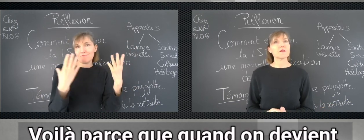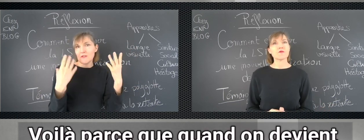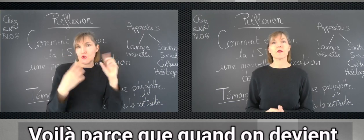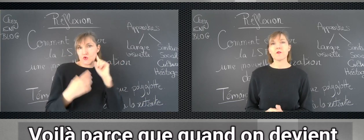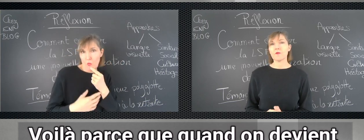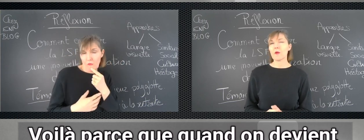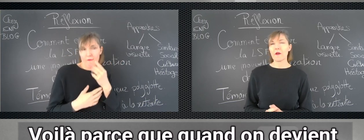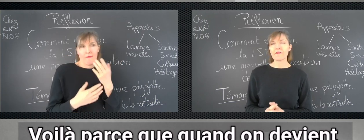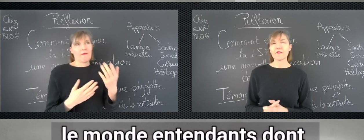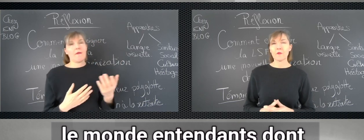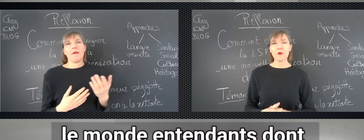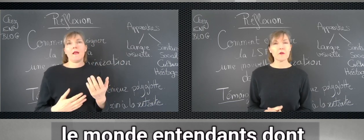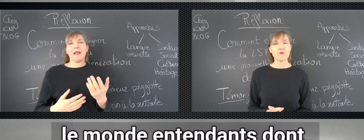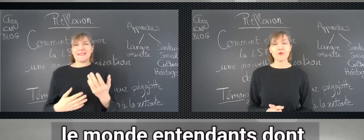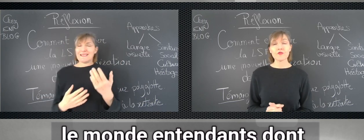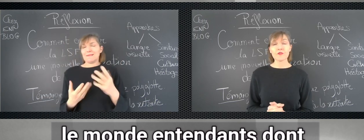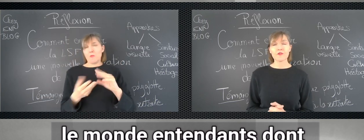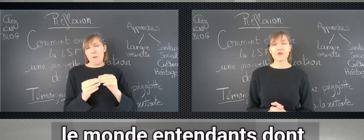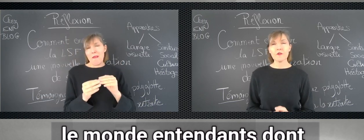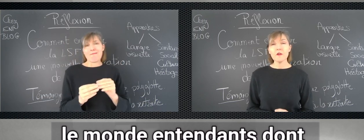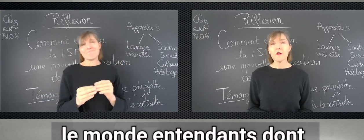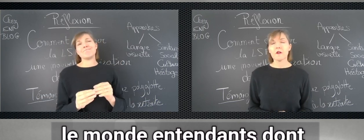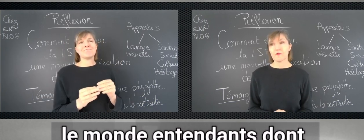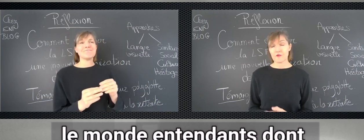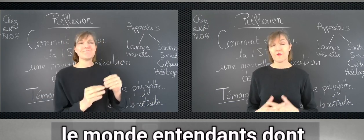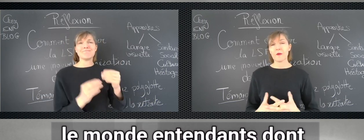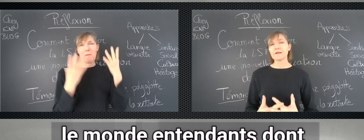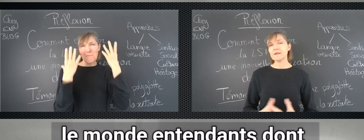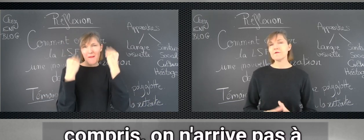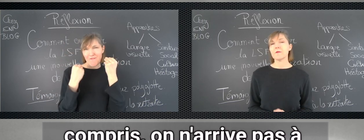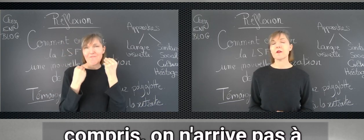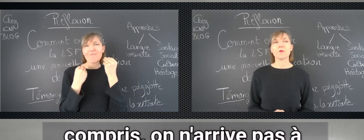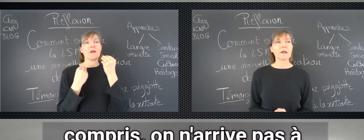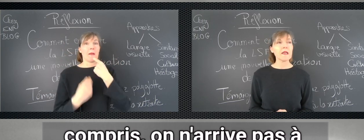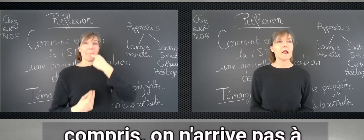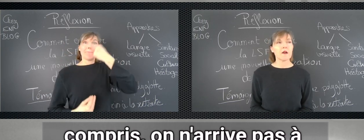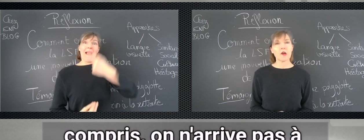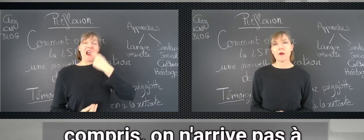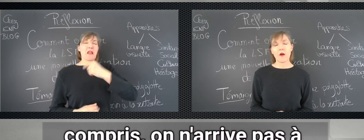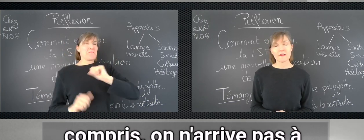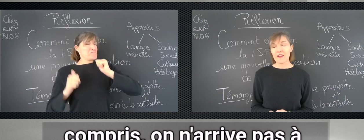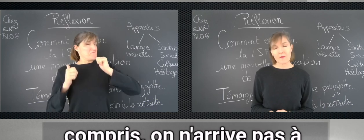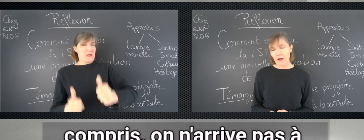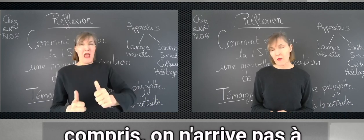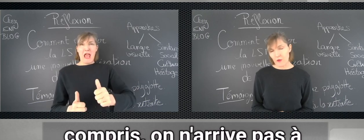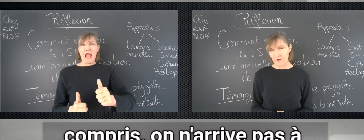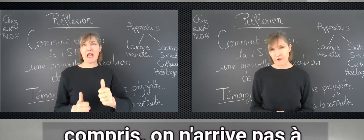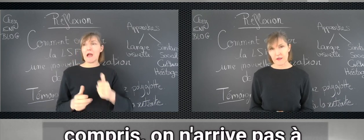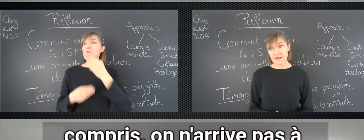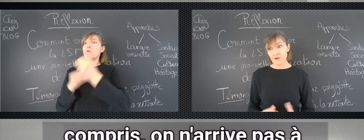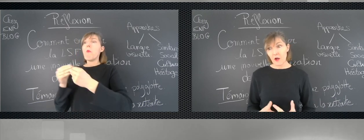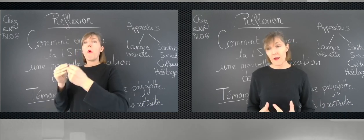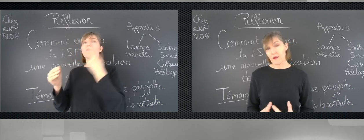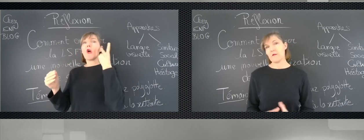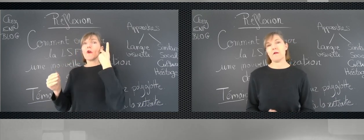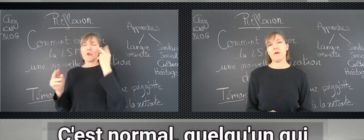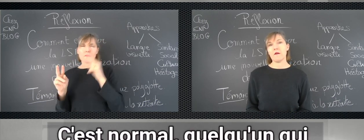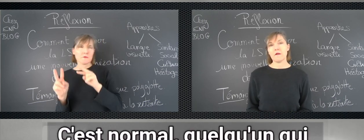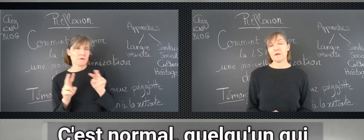sourd et qu parle parfaitement, le monde entendant, dont je fais partie, vous l'avez bien compris, on n'arrive pas à comprendre. Et c'est normal. C'est